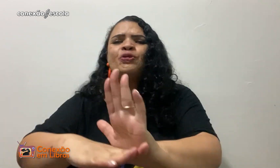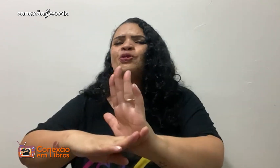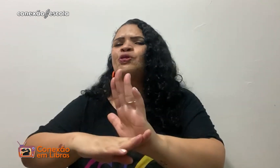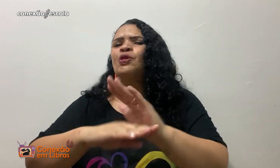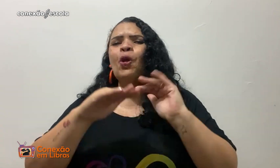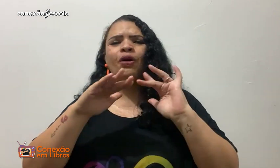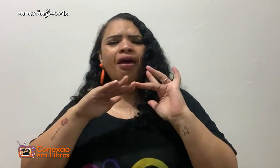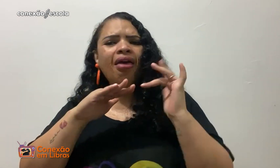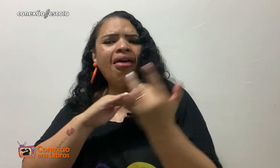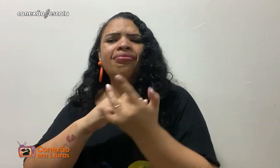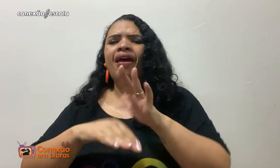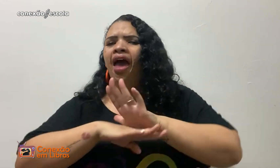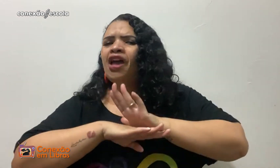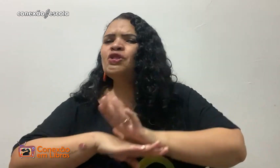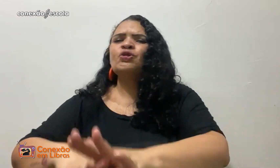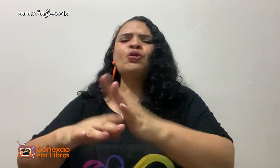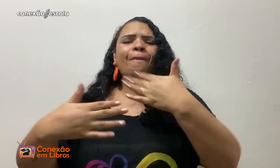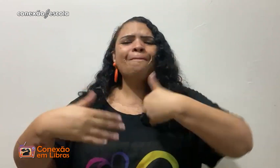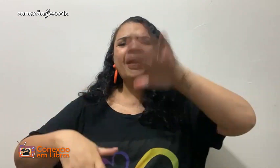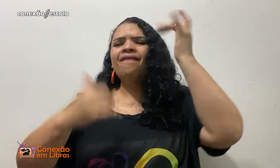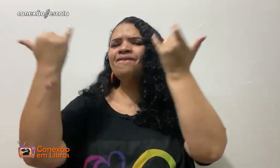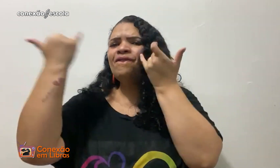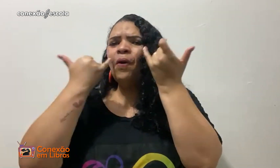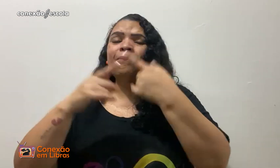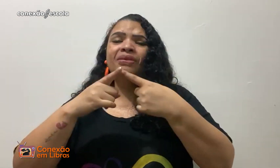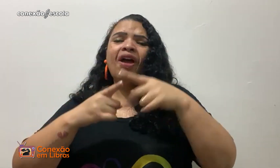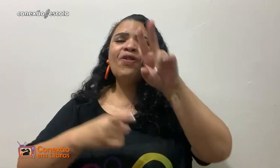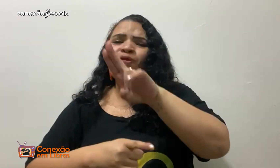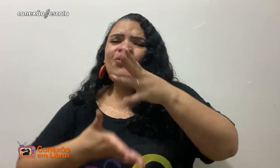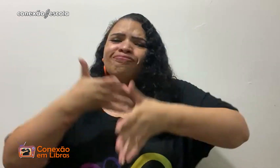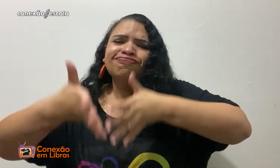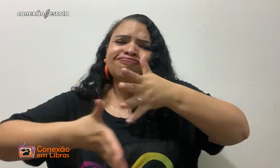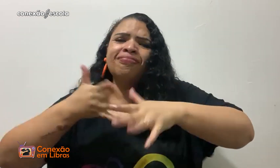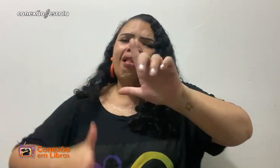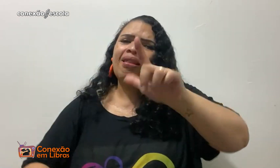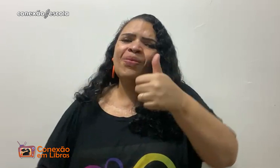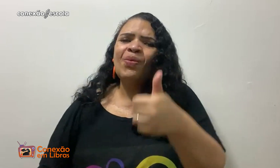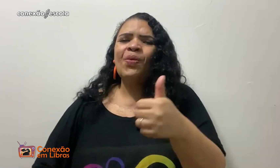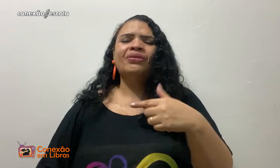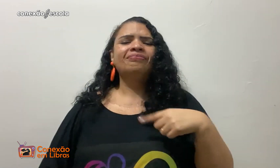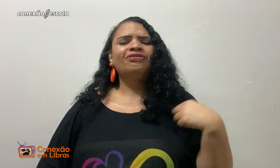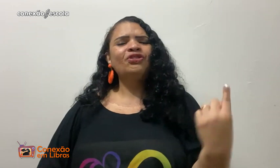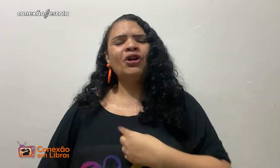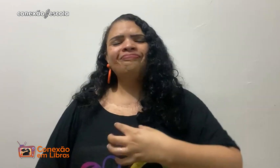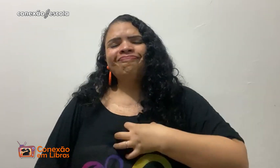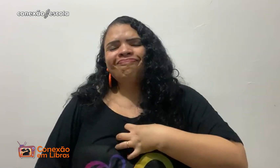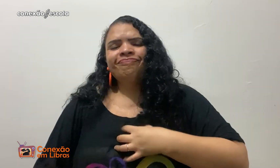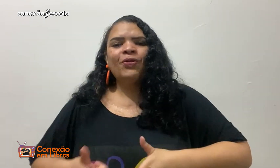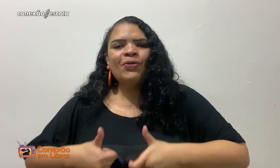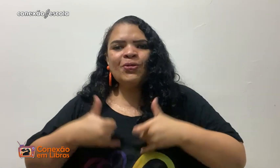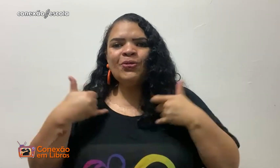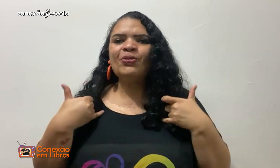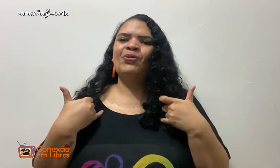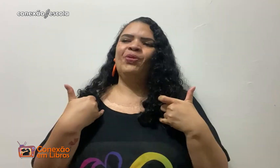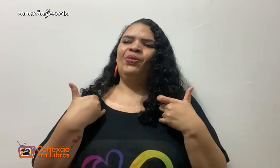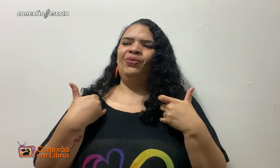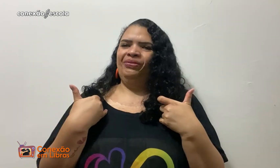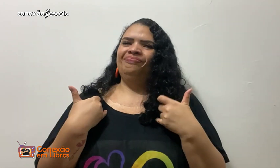posso e sou muito feliz por poder ajudar essas pessoas também a obter essa informação, que é a nossa L1. Eu me sinto muito